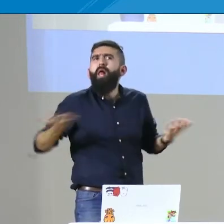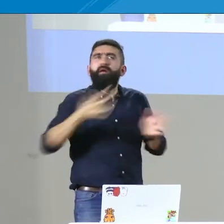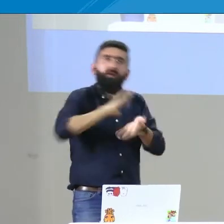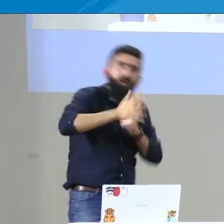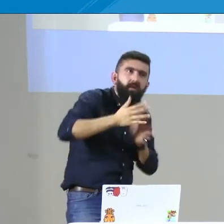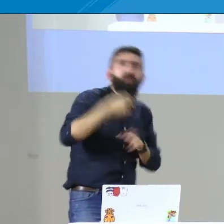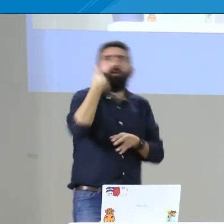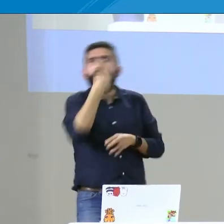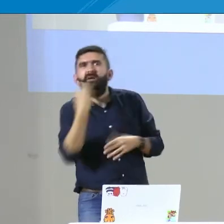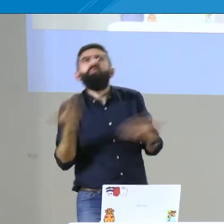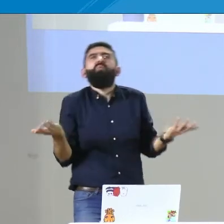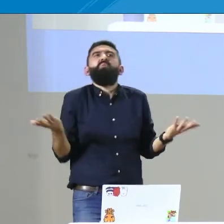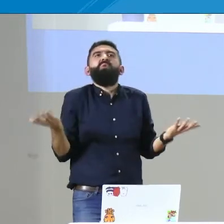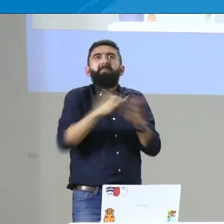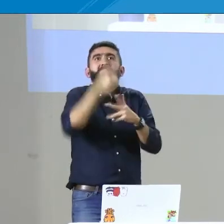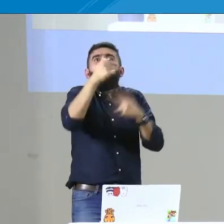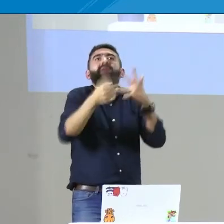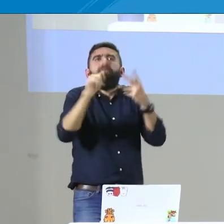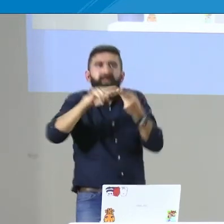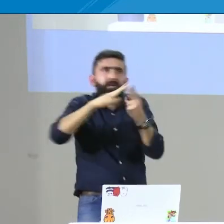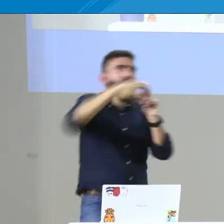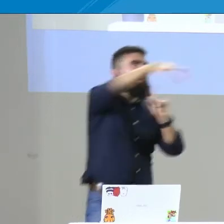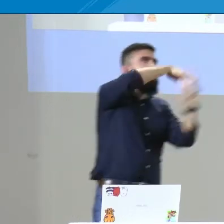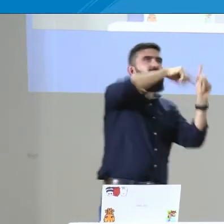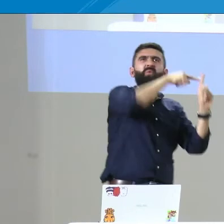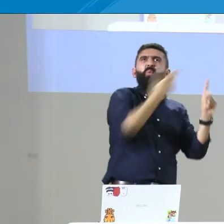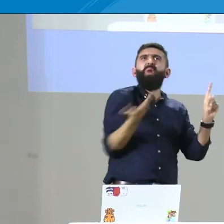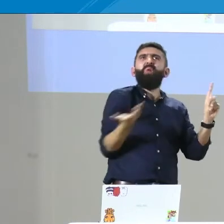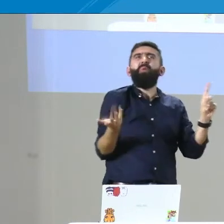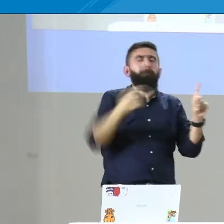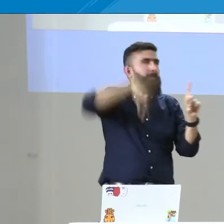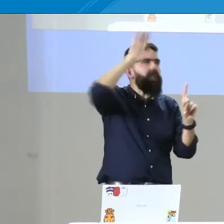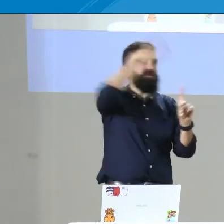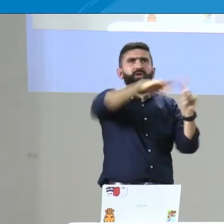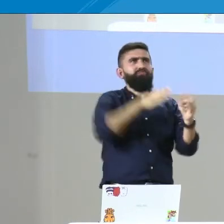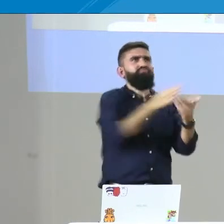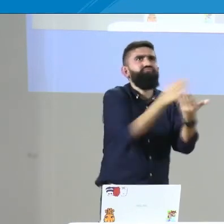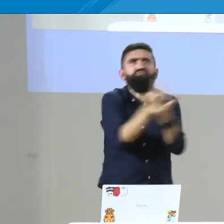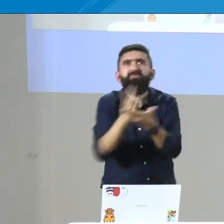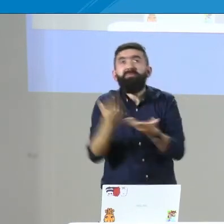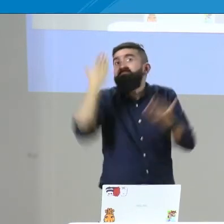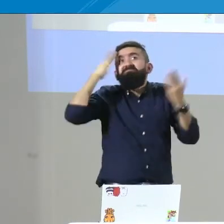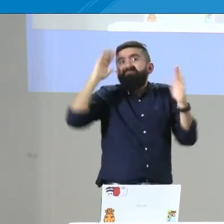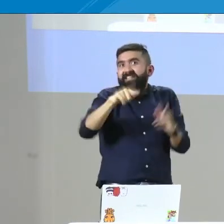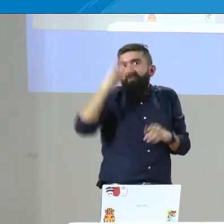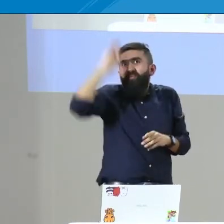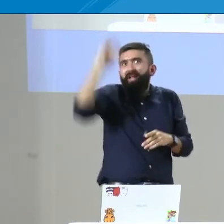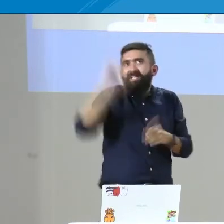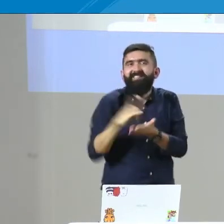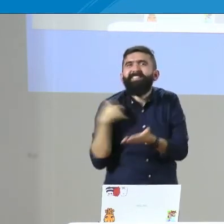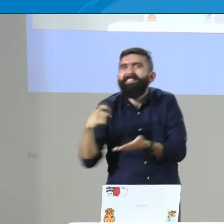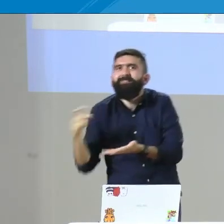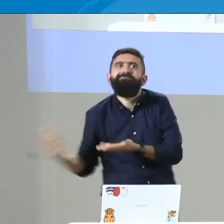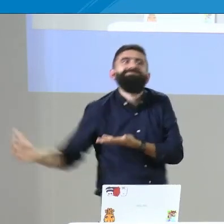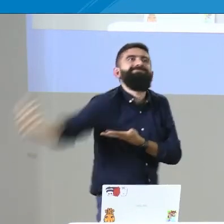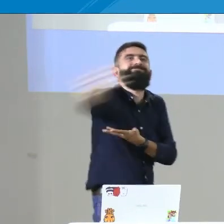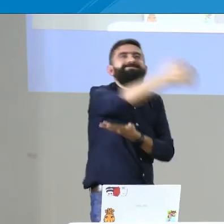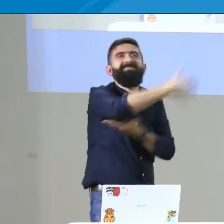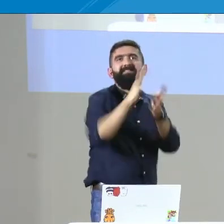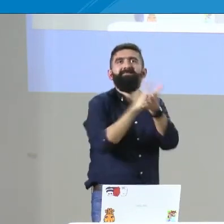con toda la descripción que se va a realizar, se va a recoger, si es uso de la lengua de señas, si es oral, cómo se relaciona con el contexto, la lengua, la participación,